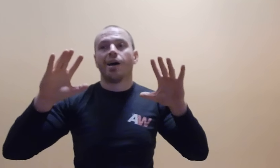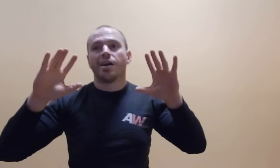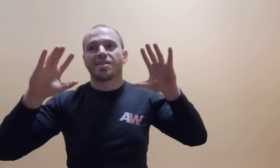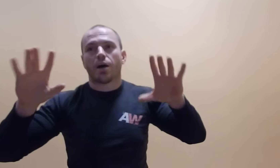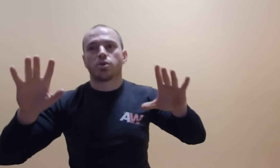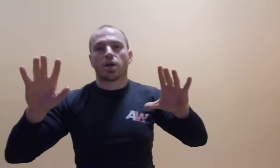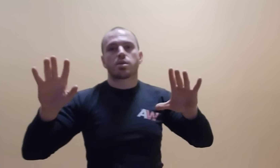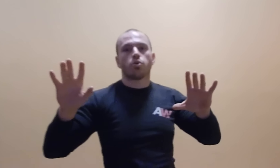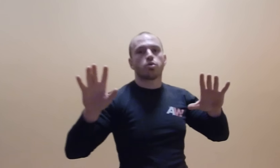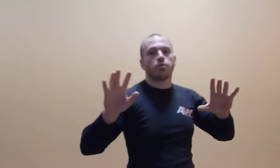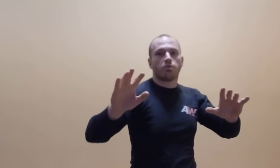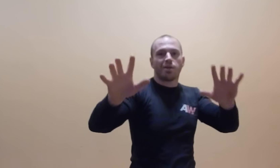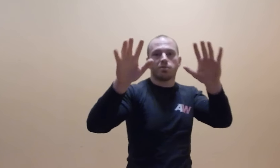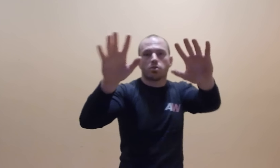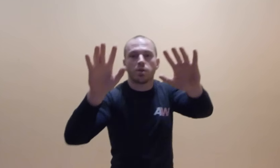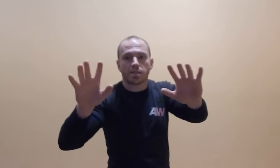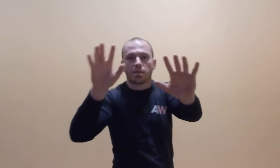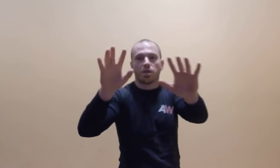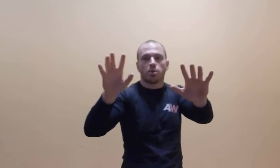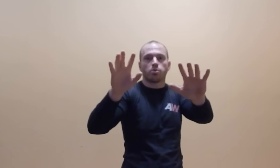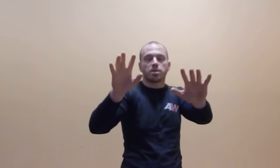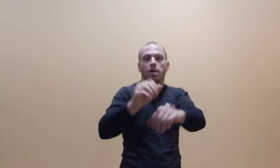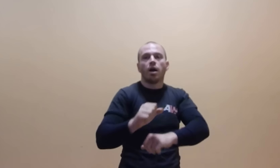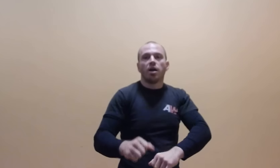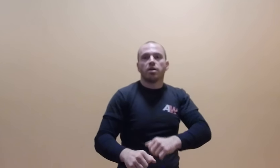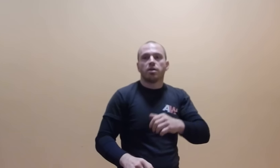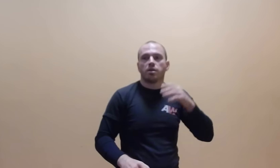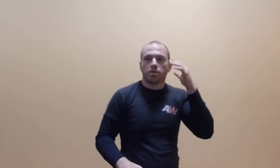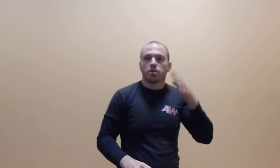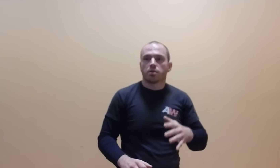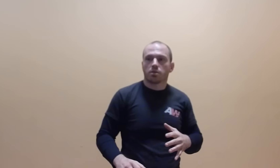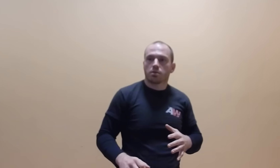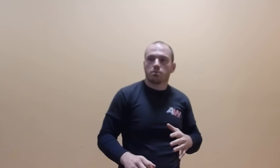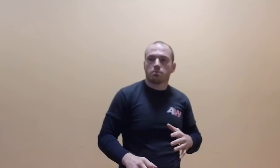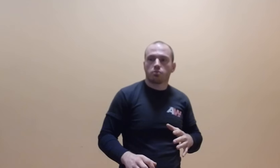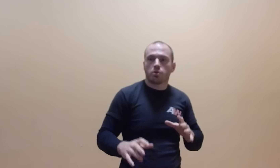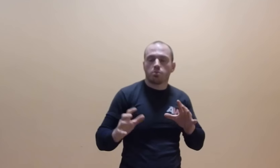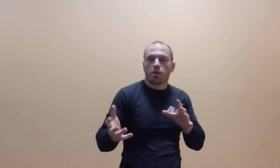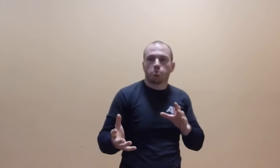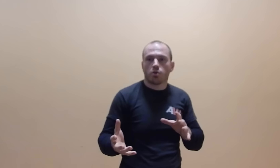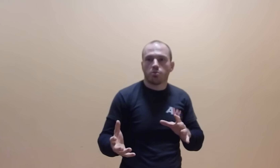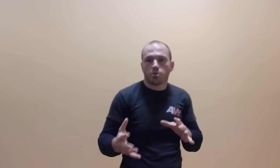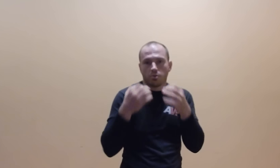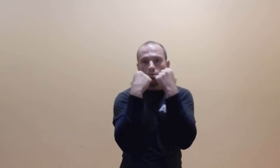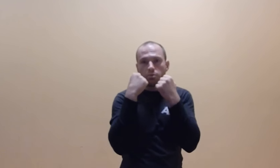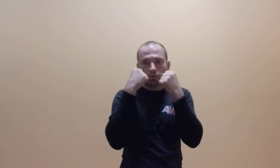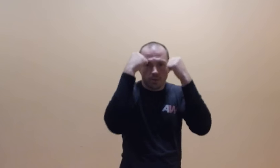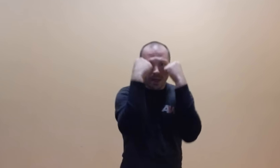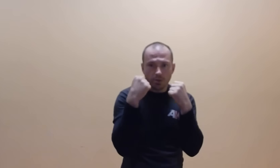cały czas gotowy do walki, więc to jest nasza pozycja, kiedy przechodzimy do gardy,